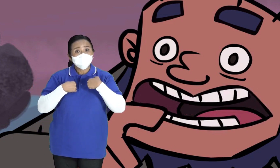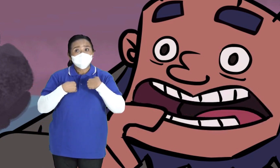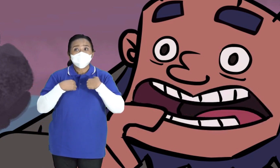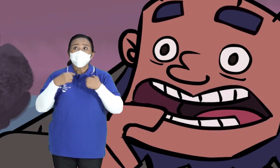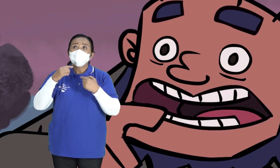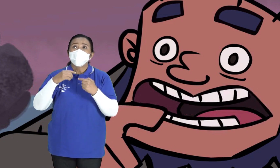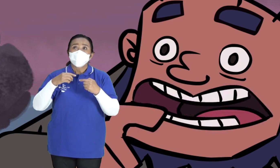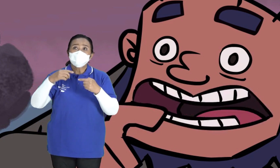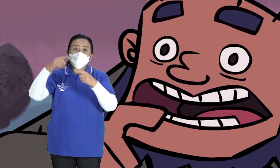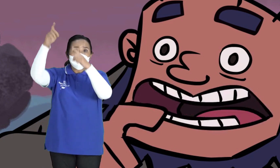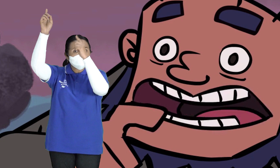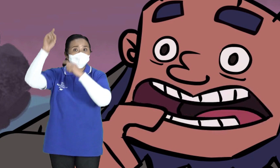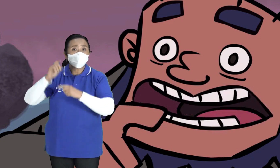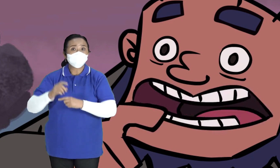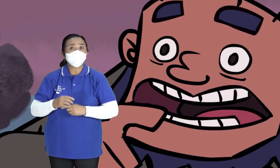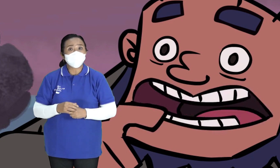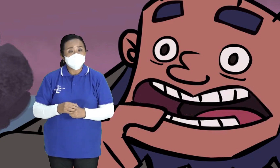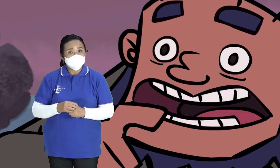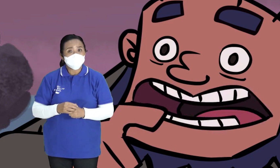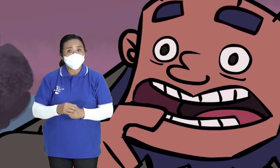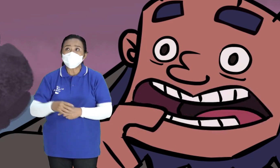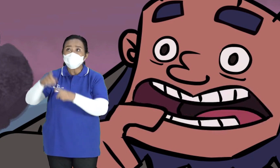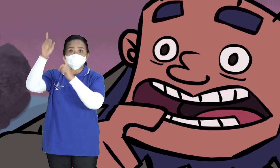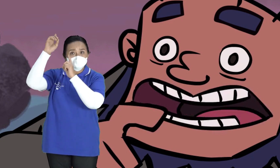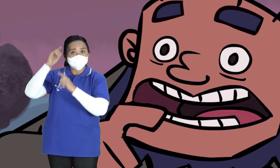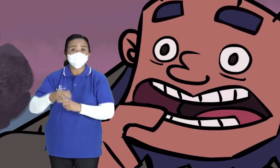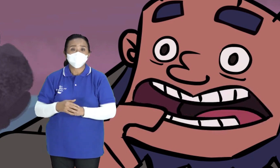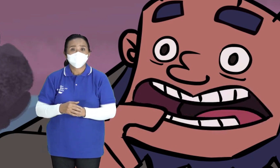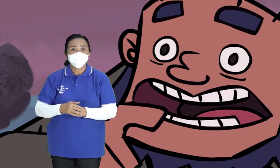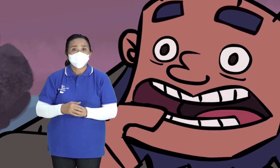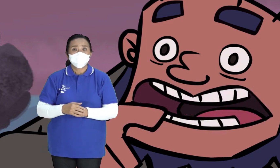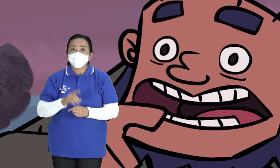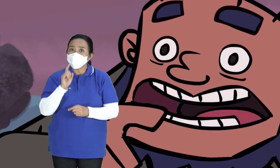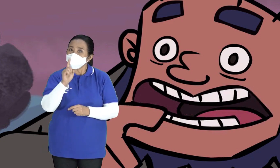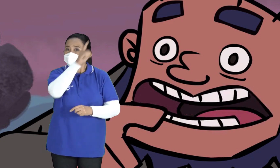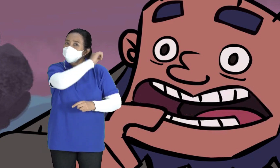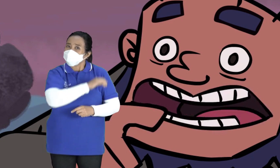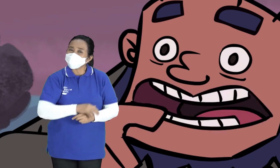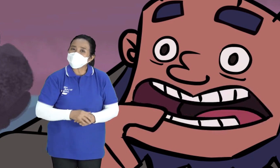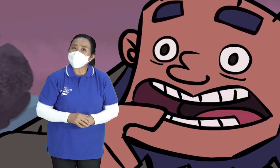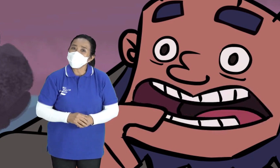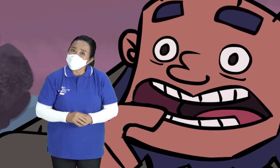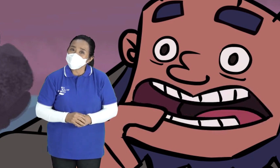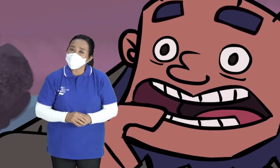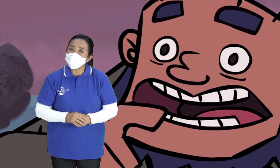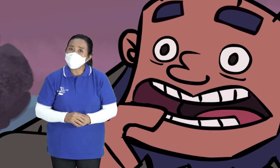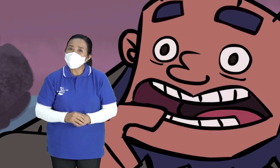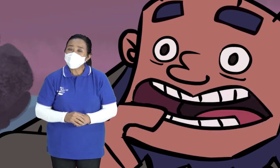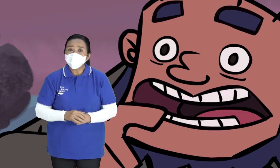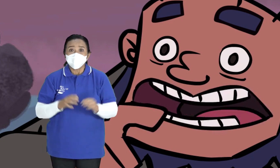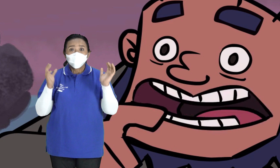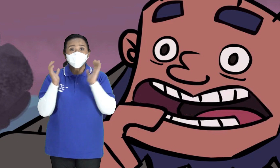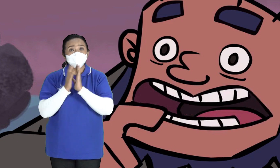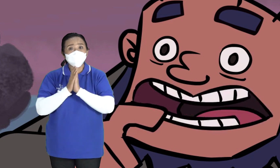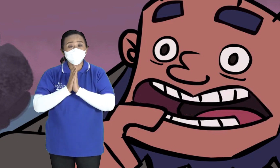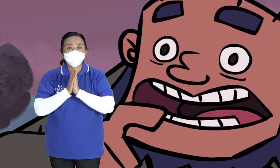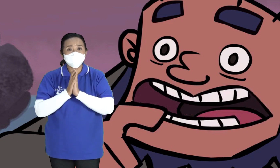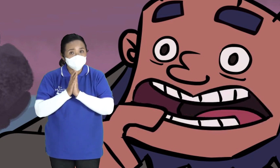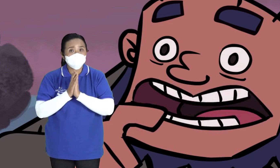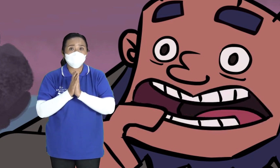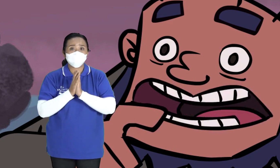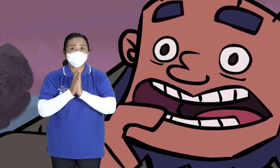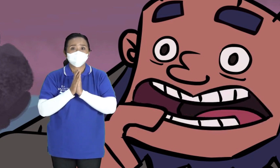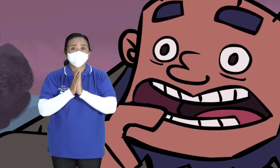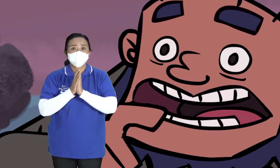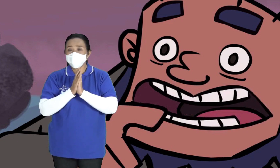Terangkat ke surga Ke langit Permintaanmu akan terkabul Betul